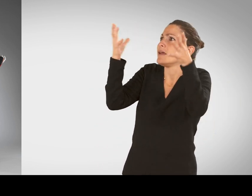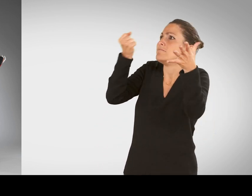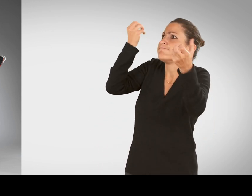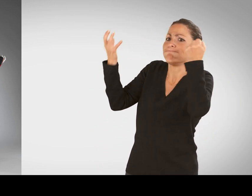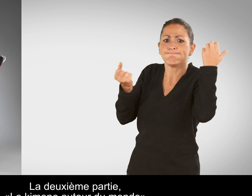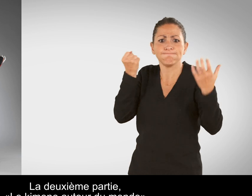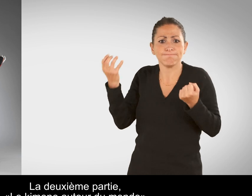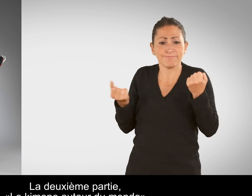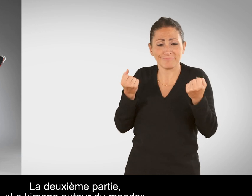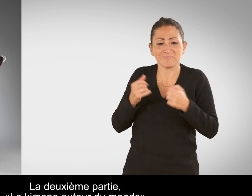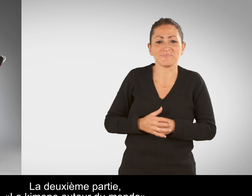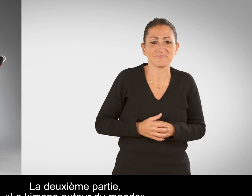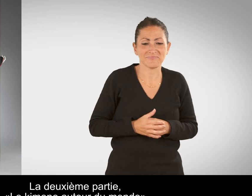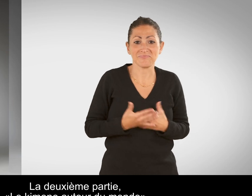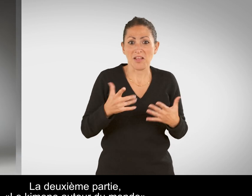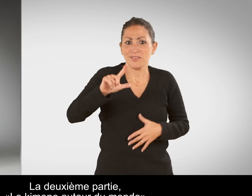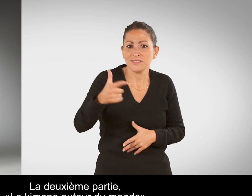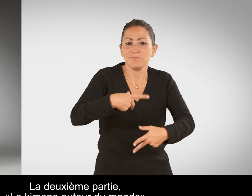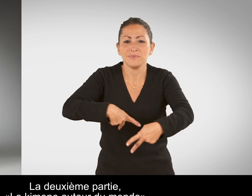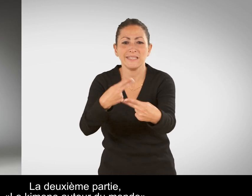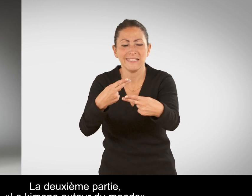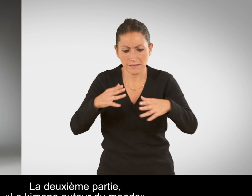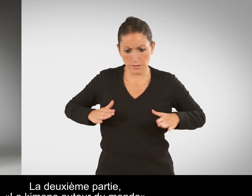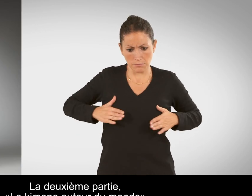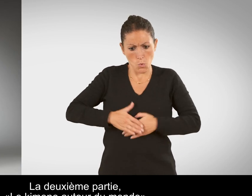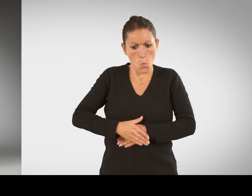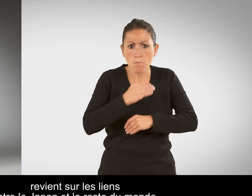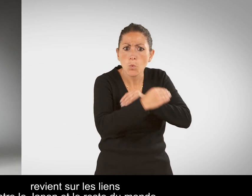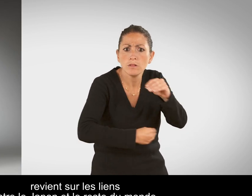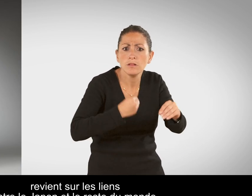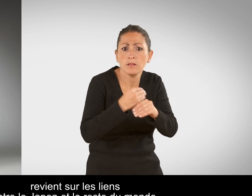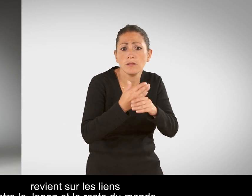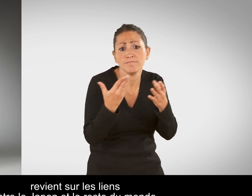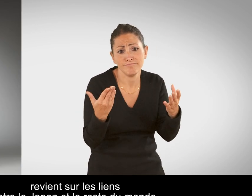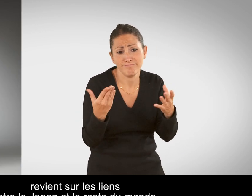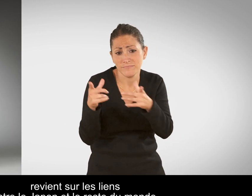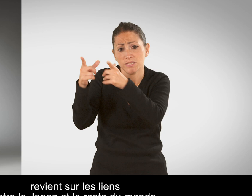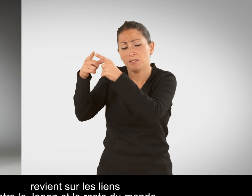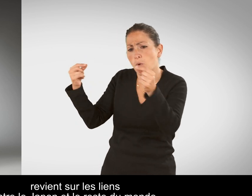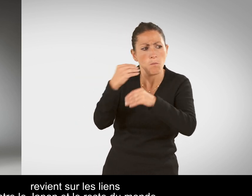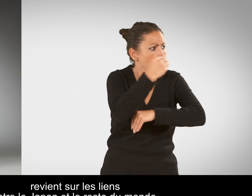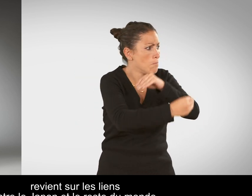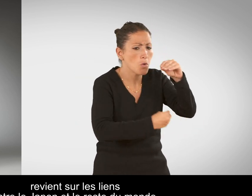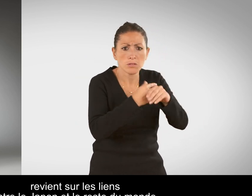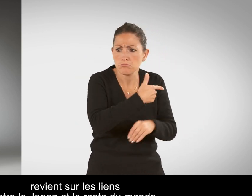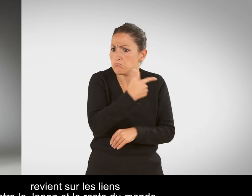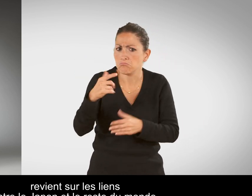La deuxième partie, le Kimono autour du monde, revient sur les liens entre le Japon et le reste du monde